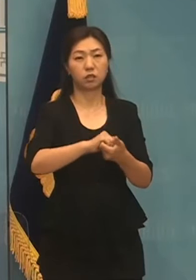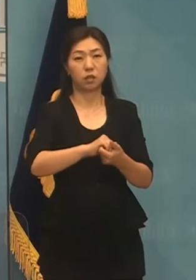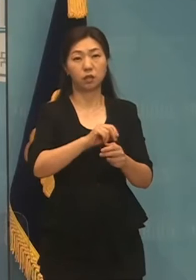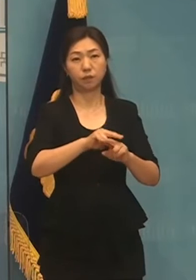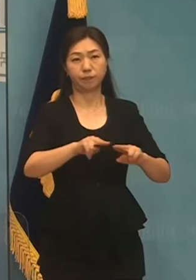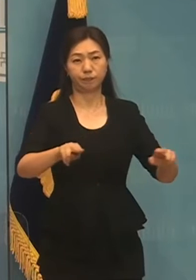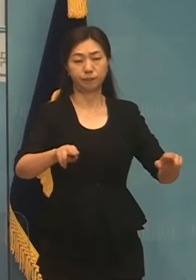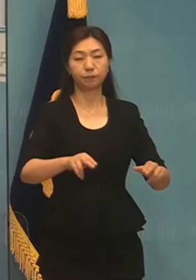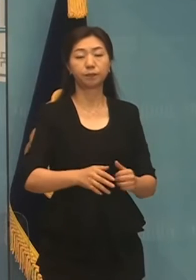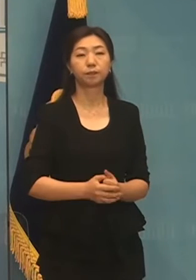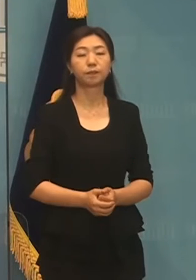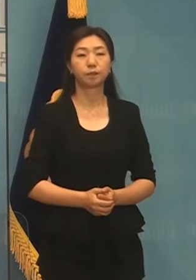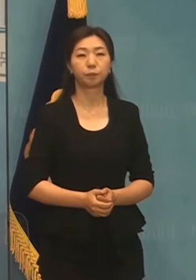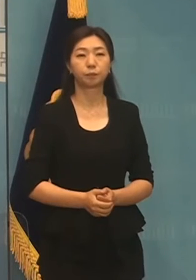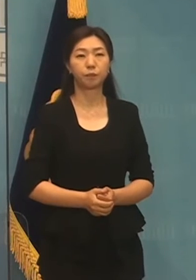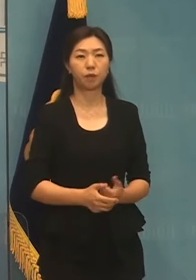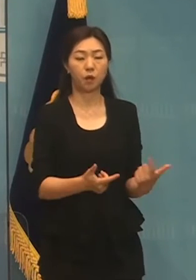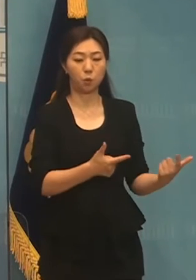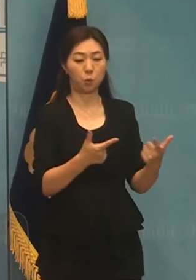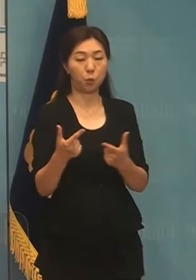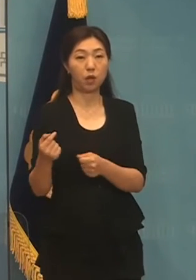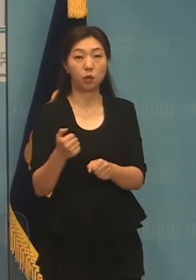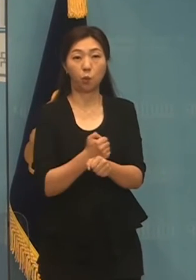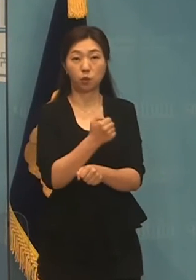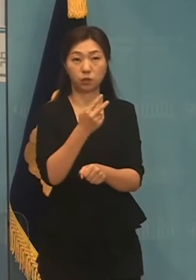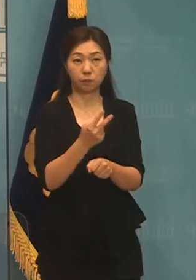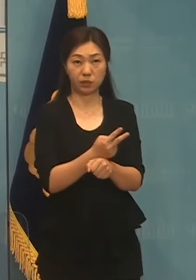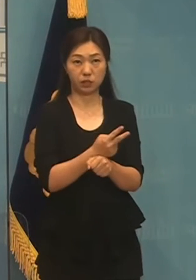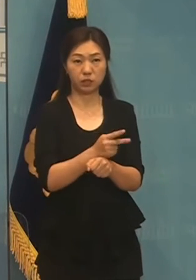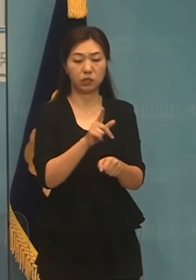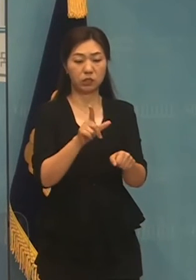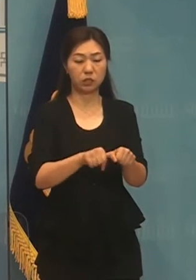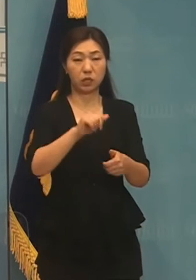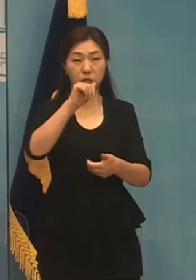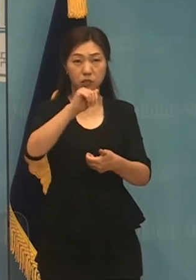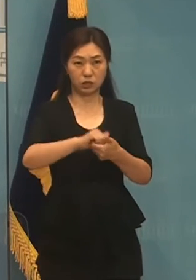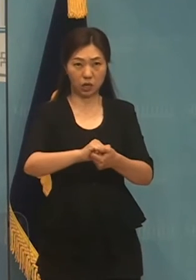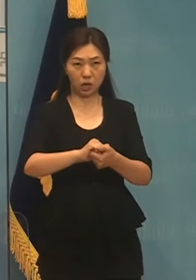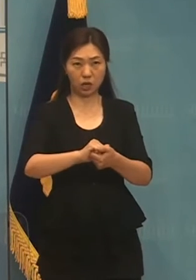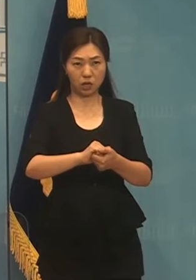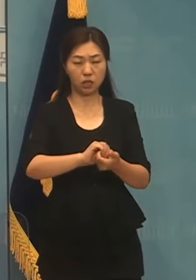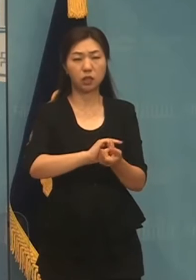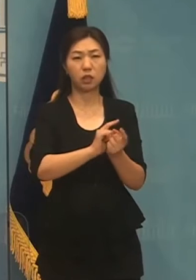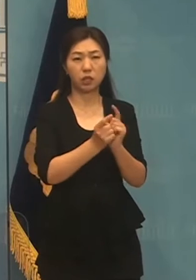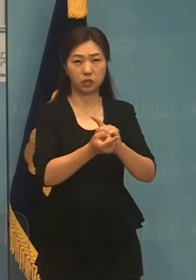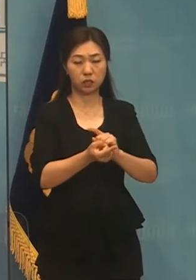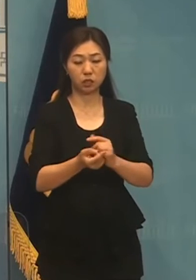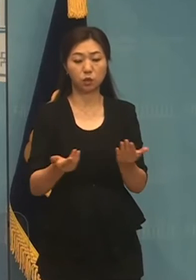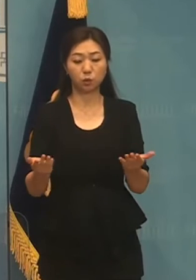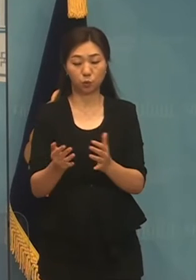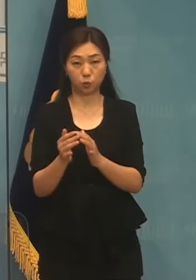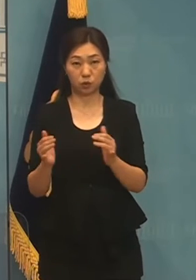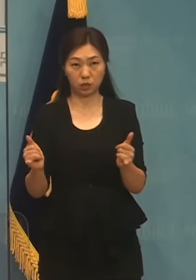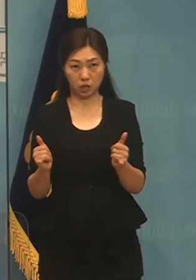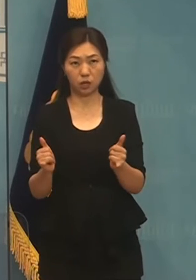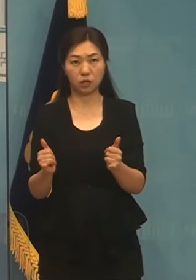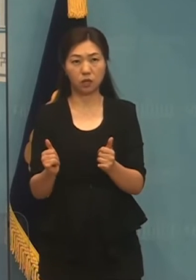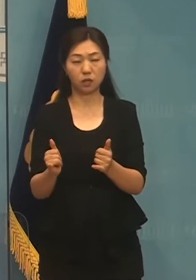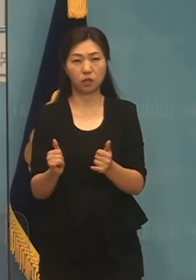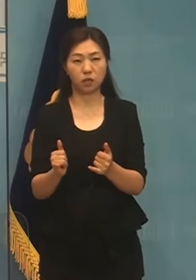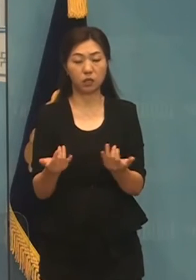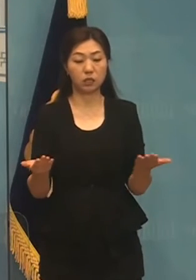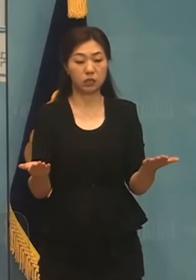해결적 52시간 근로시간 규제 적용 대신에 노동자 스스로 근로시간 선택하는